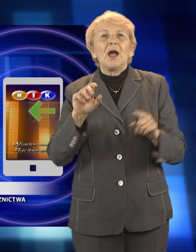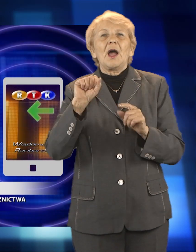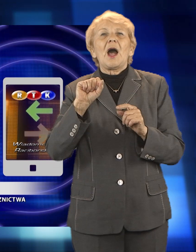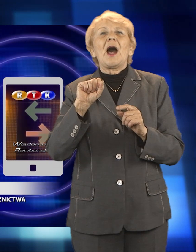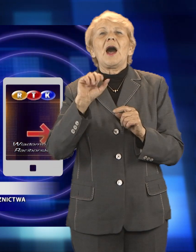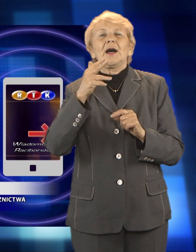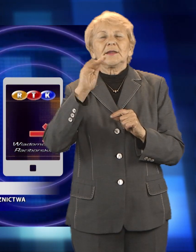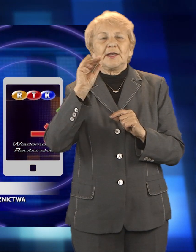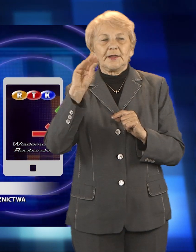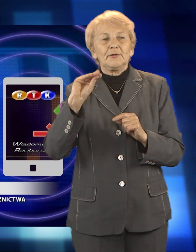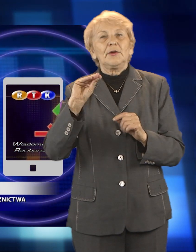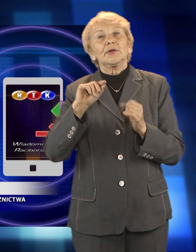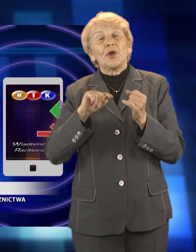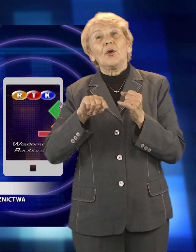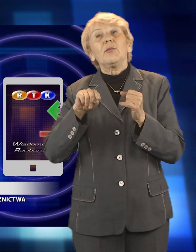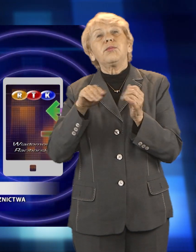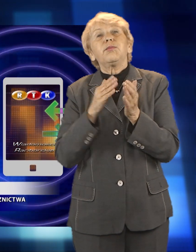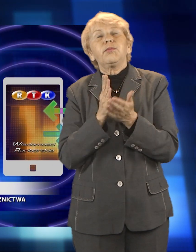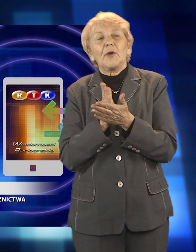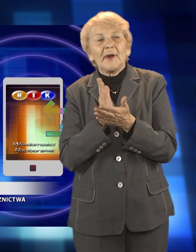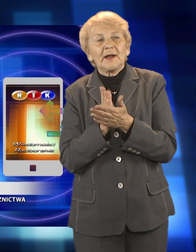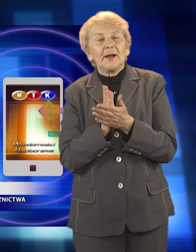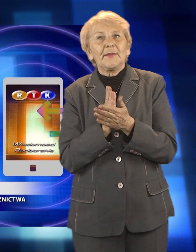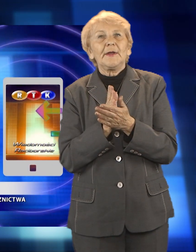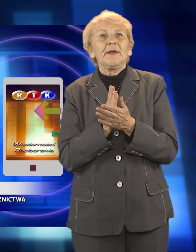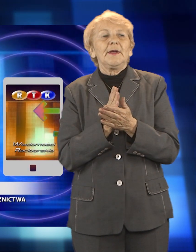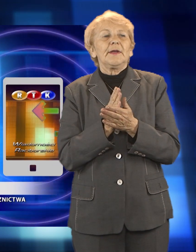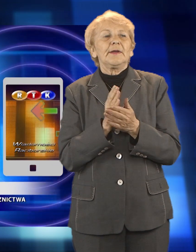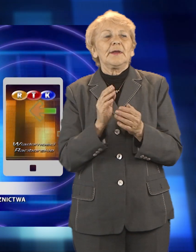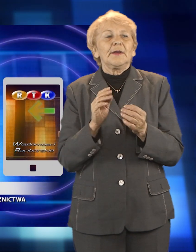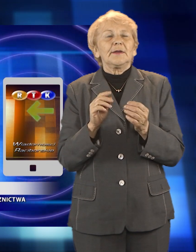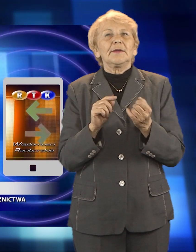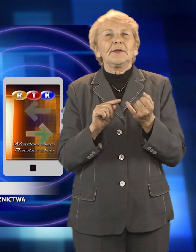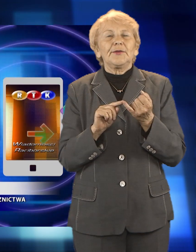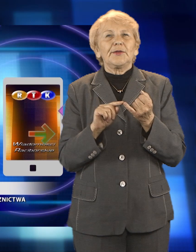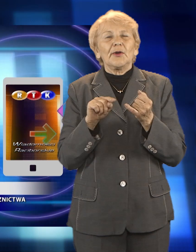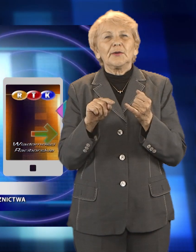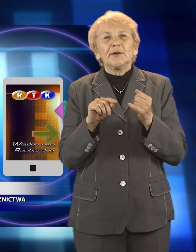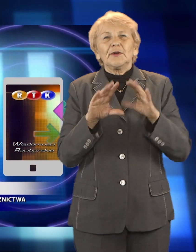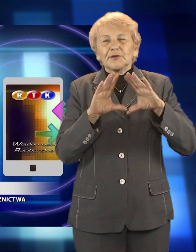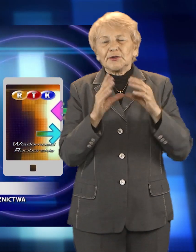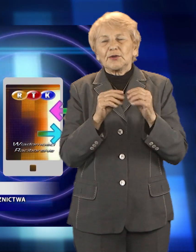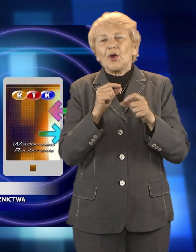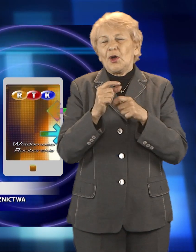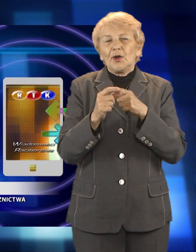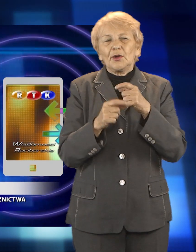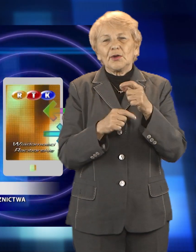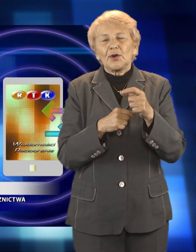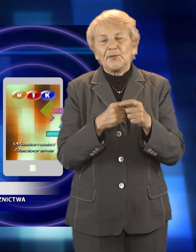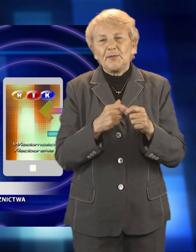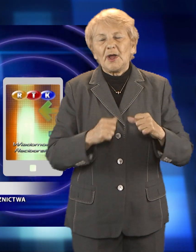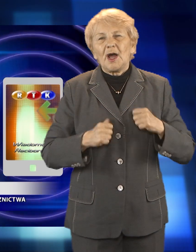tego wypełnia dawca ankiety i bardzo prosimy o uczciwość wypełniania tej ankiety,